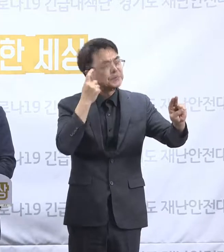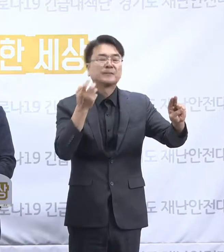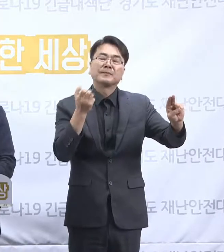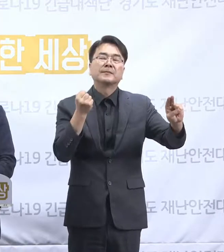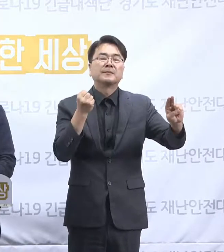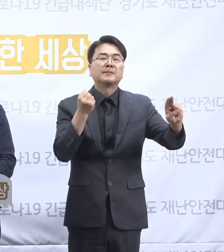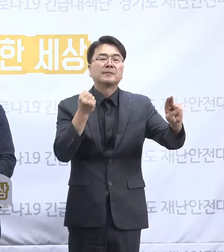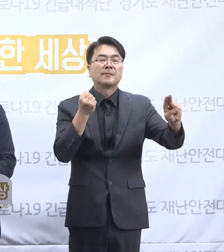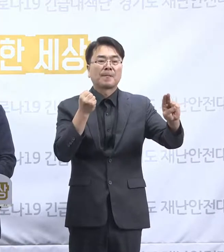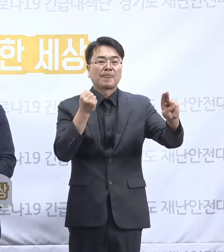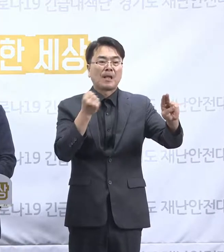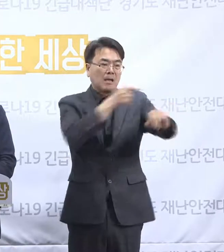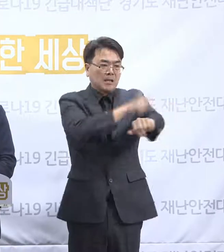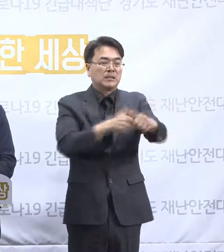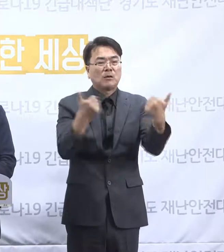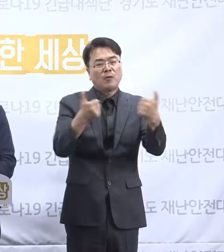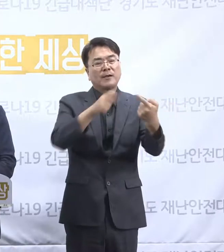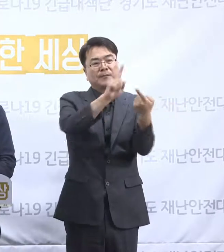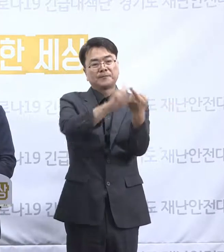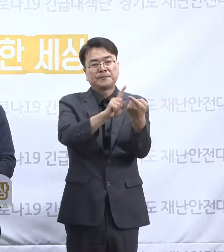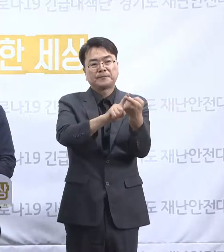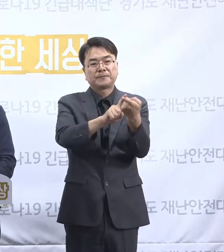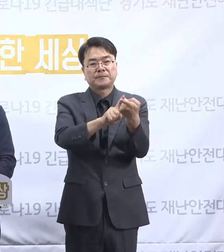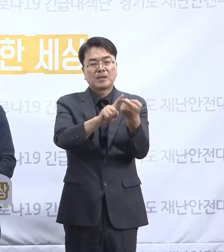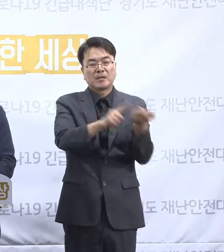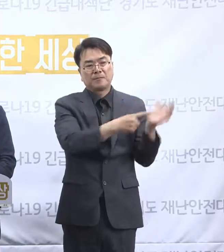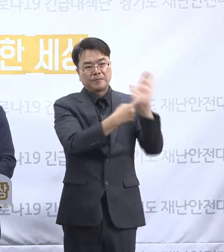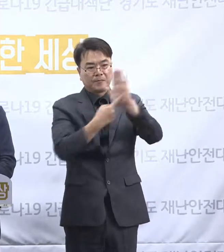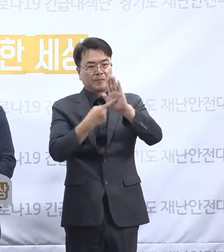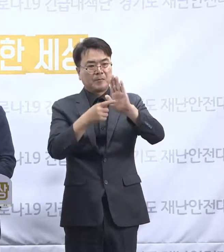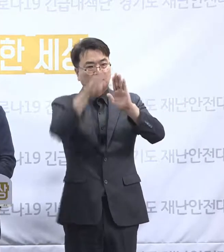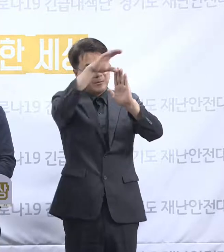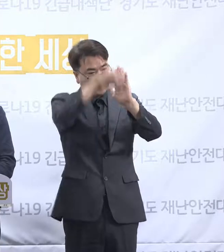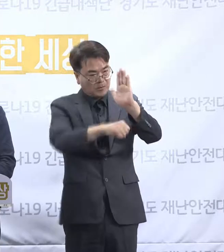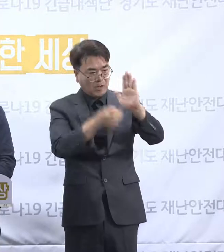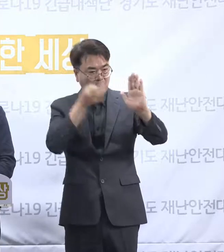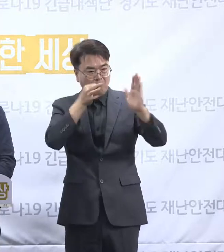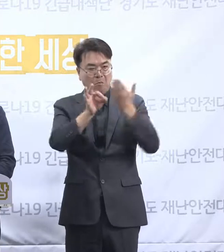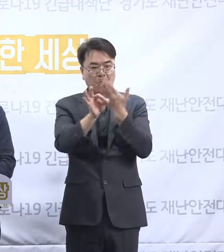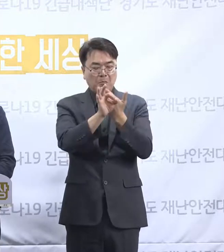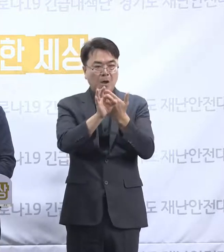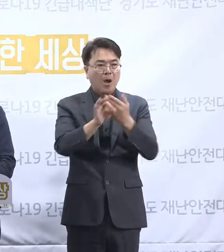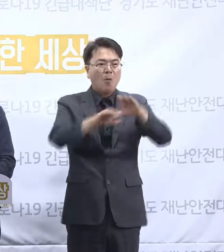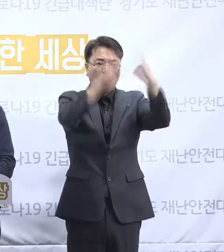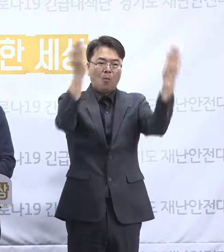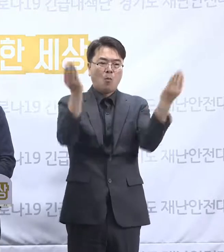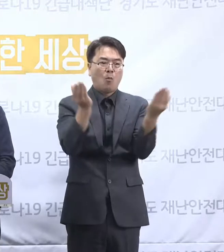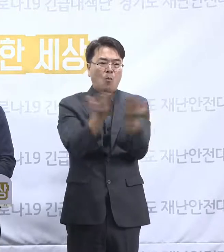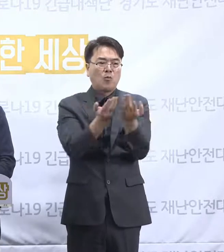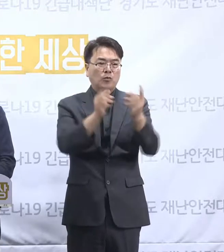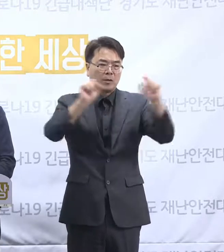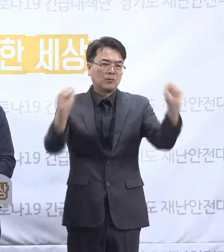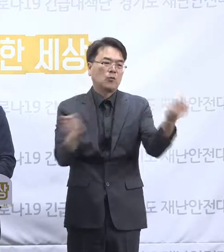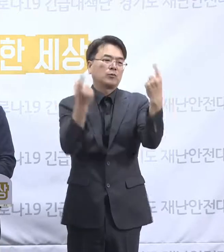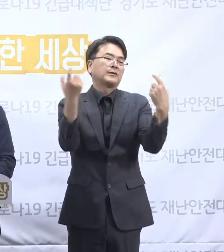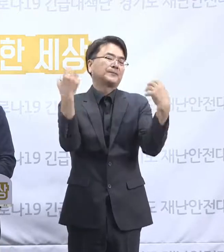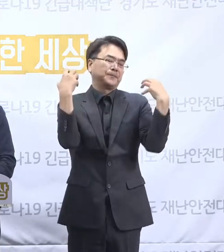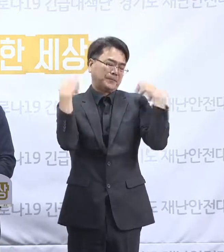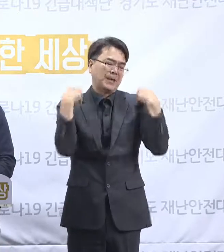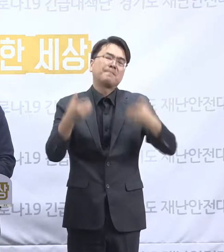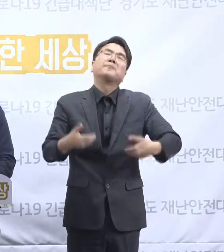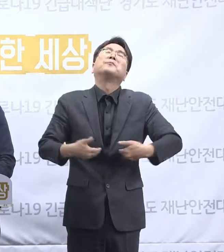대해서는 지금 나온 걸로는 이사들 전원이 책임을 져야 되는 사안이 아닌가 하는 게 또